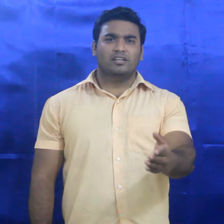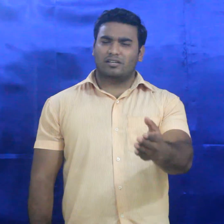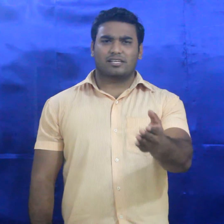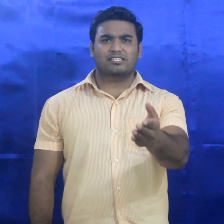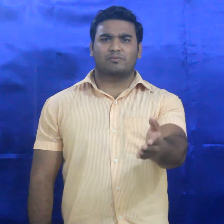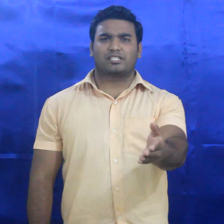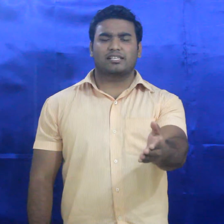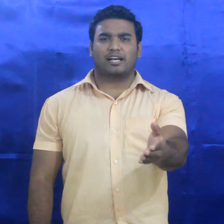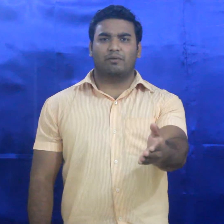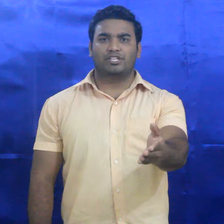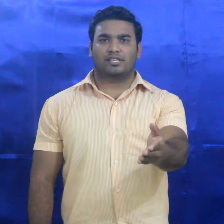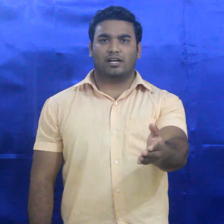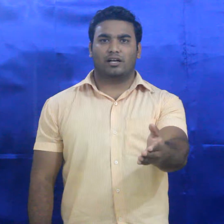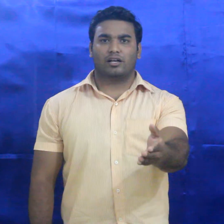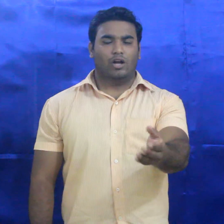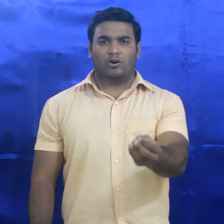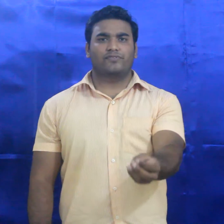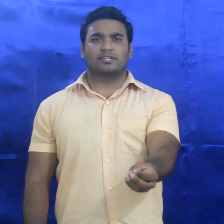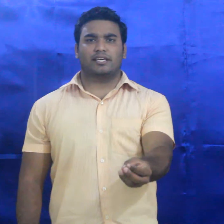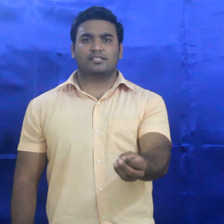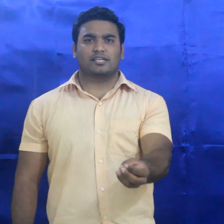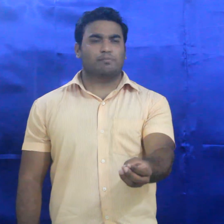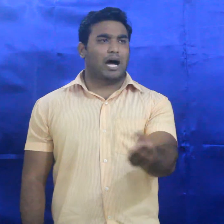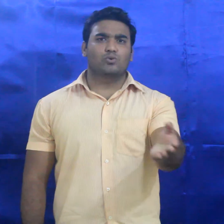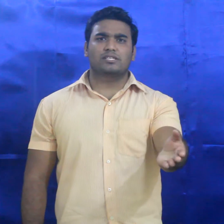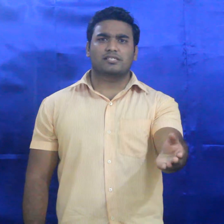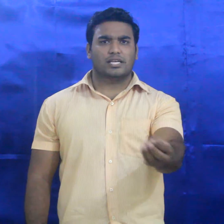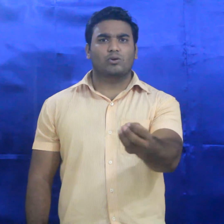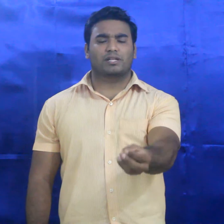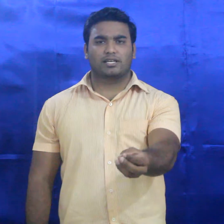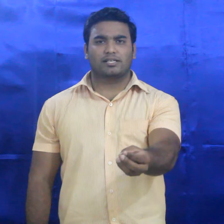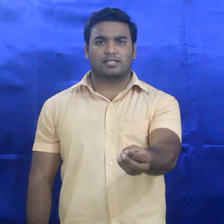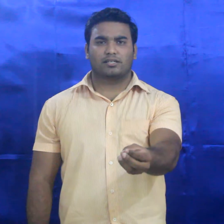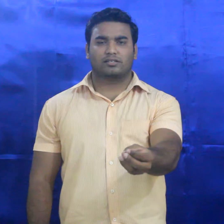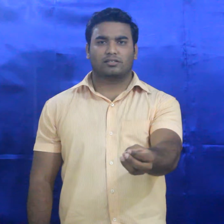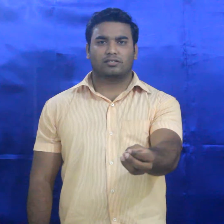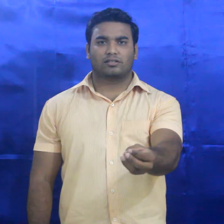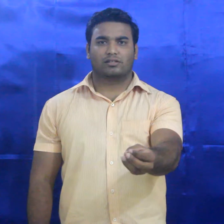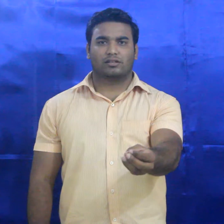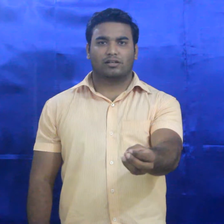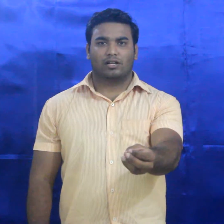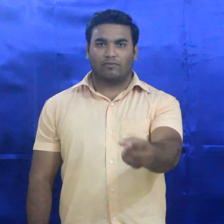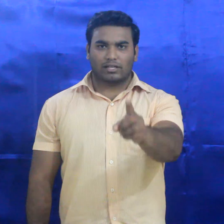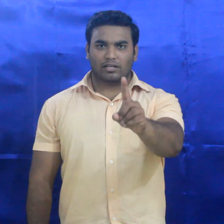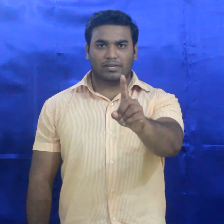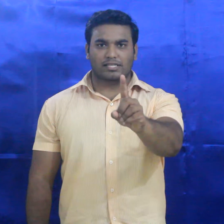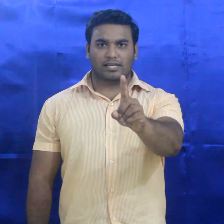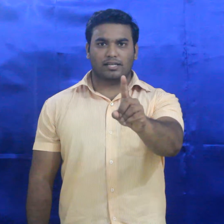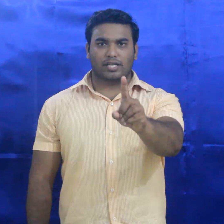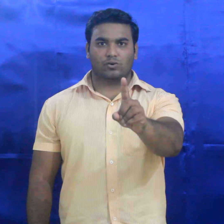जरा समझदाने से काम नहीं चेगा और फिर ते कीजिए कि बानू किसी चाहिए और पत्थर किसी बगत कभी किसी की दिन नहीं